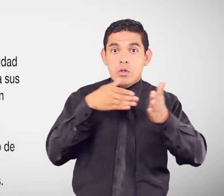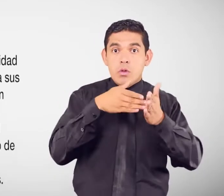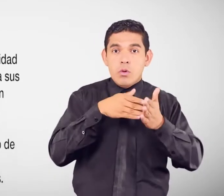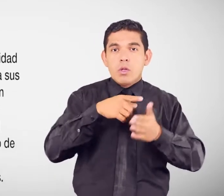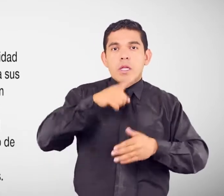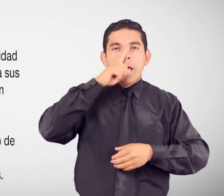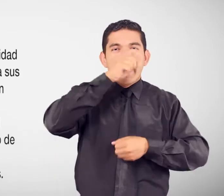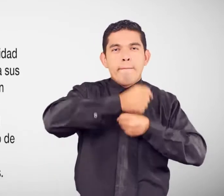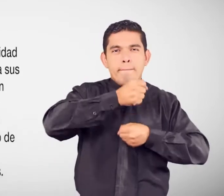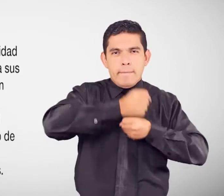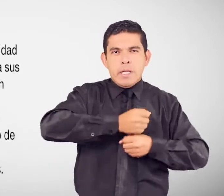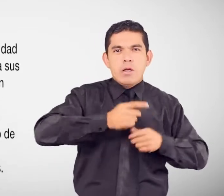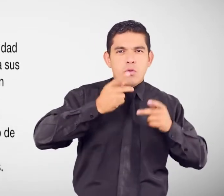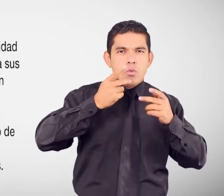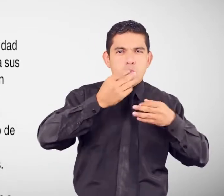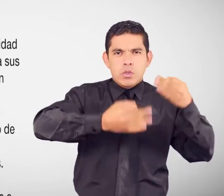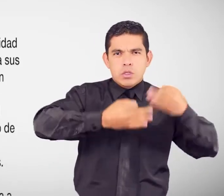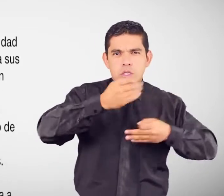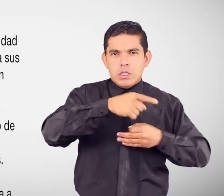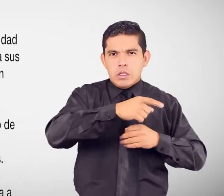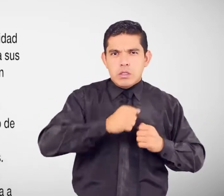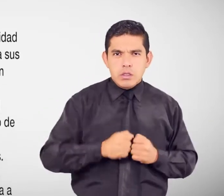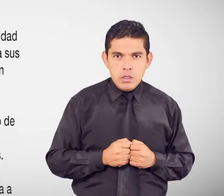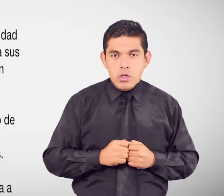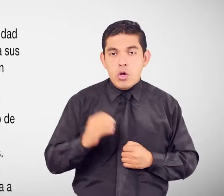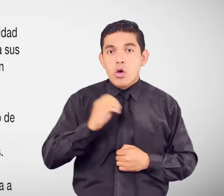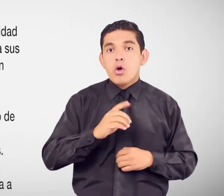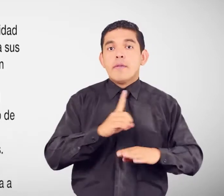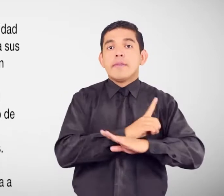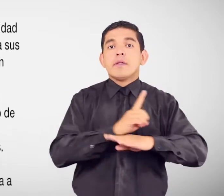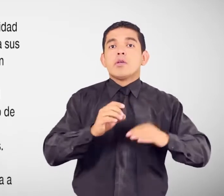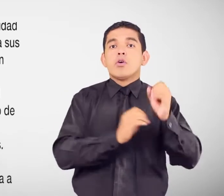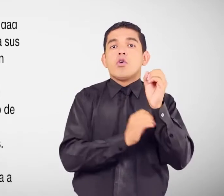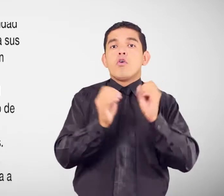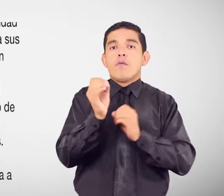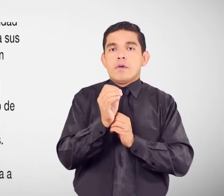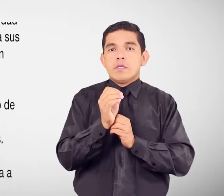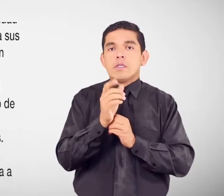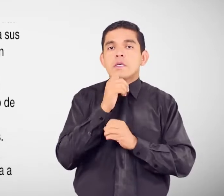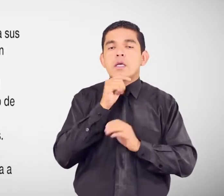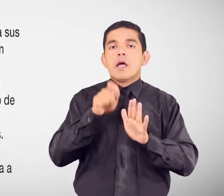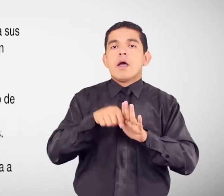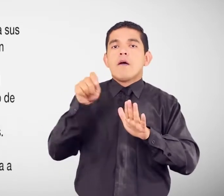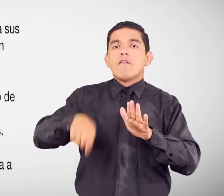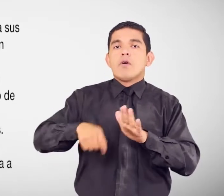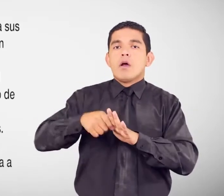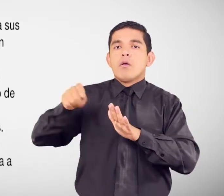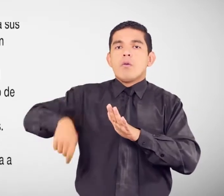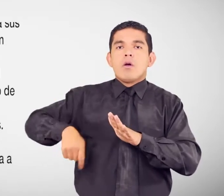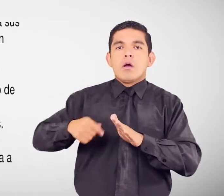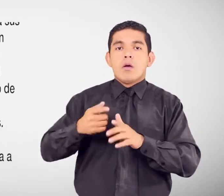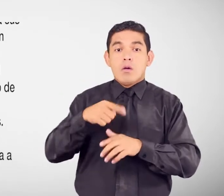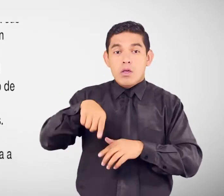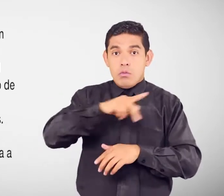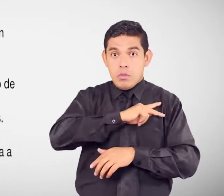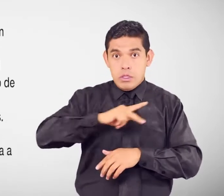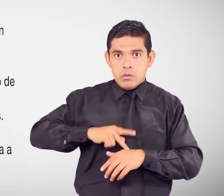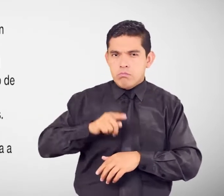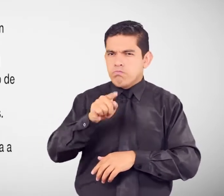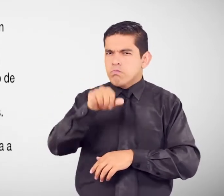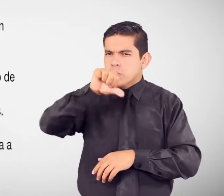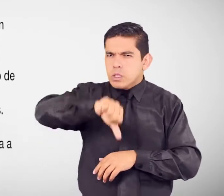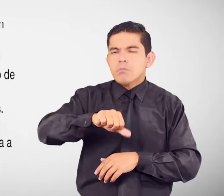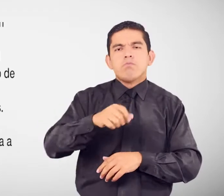los servidores de la función judicial O dirección de la oficina en el caso de los abogados en libre ejercicio de la profesión